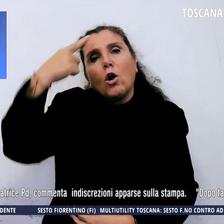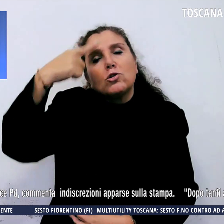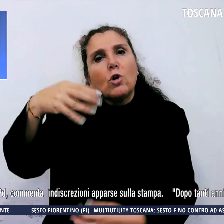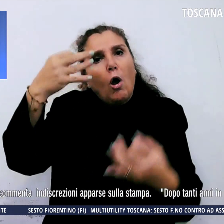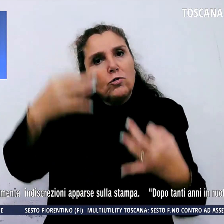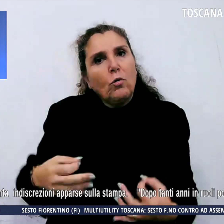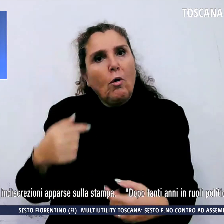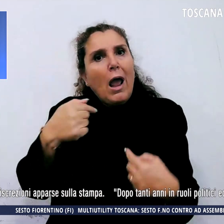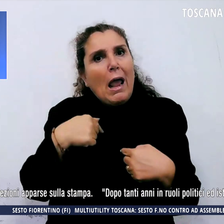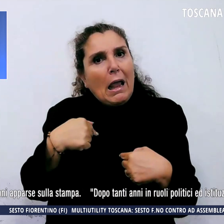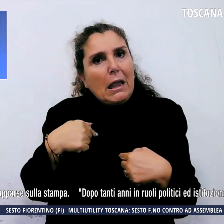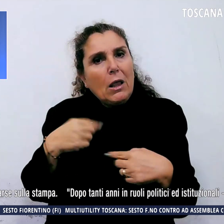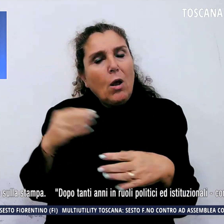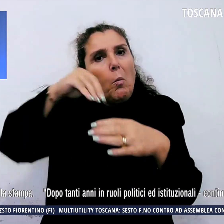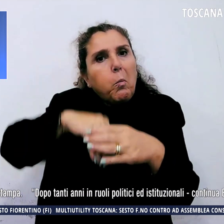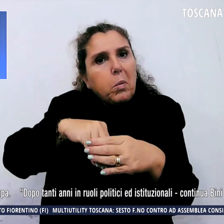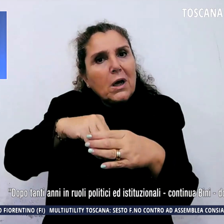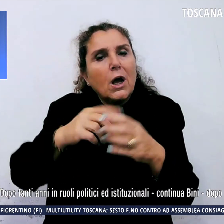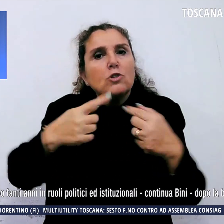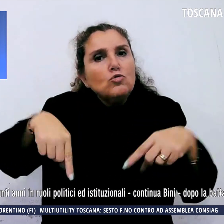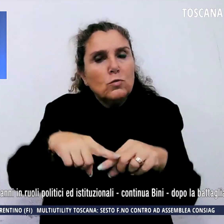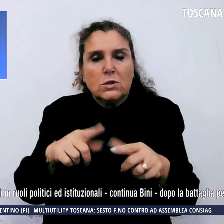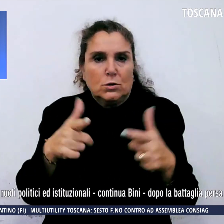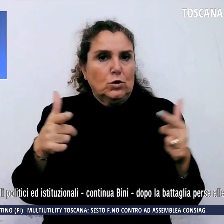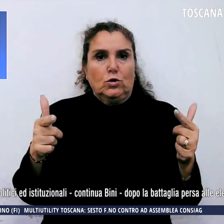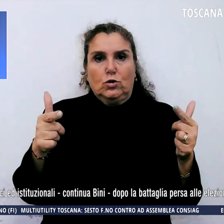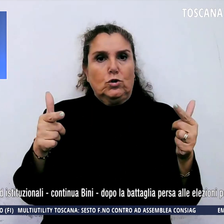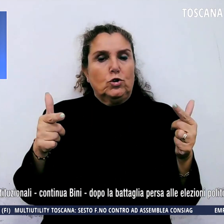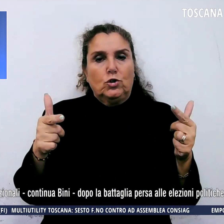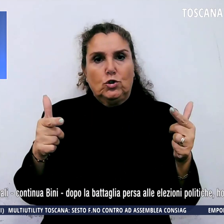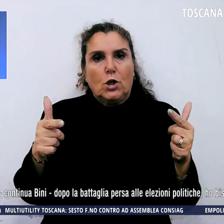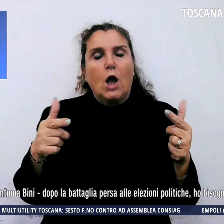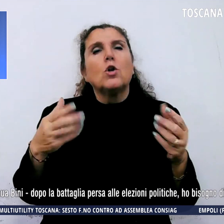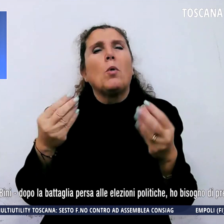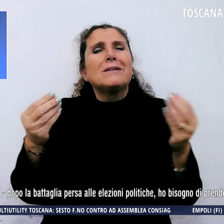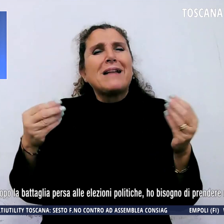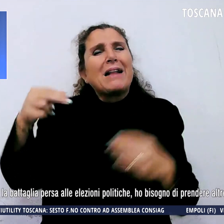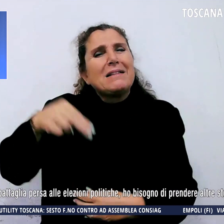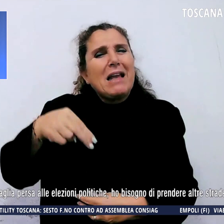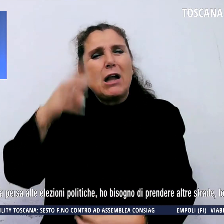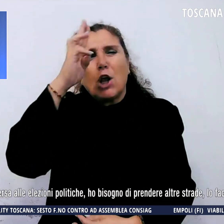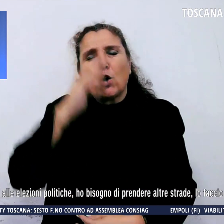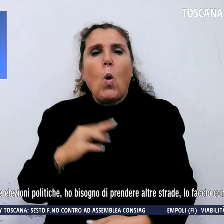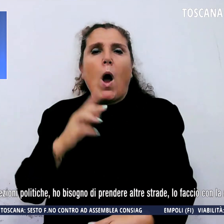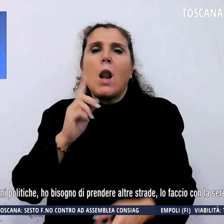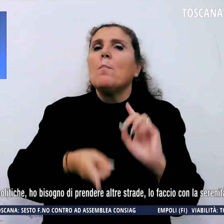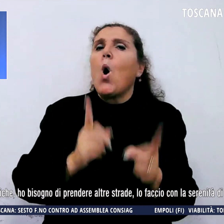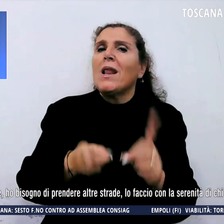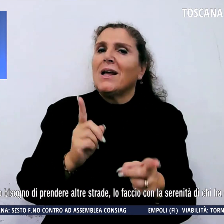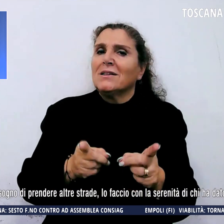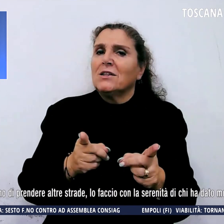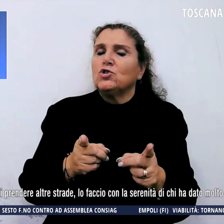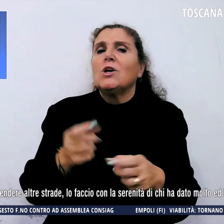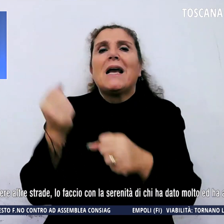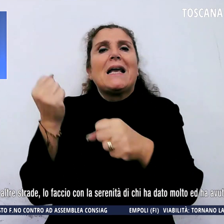entrerò a far parte della giunta. Dopo tanti anni di ruoli politici e istituzionali,